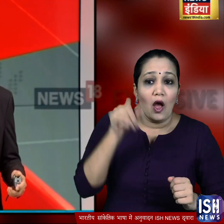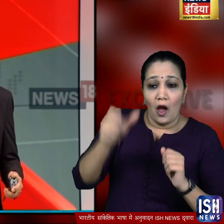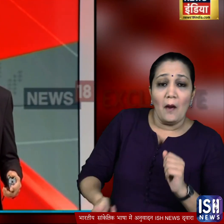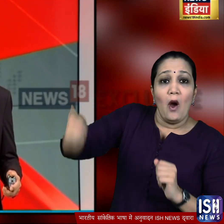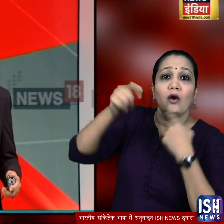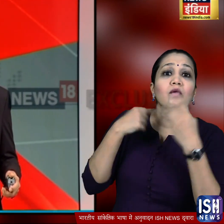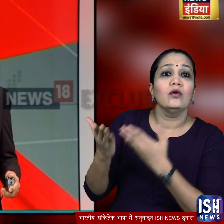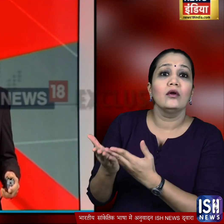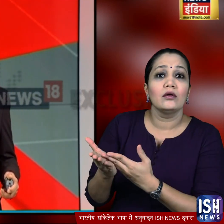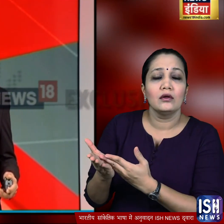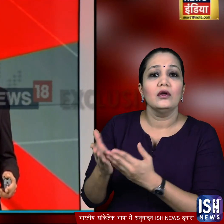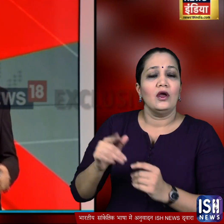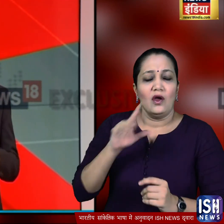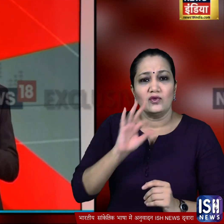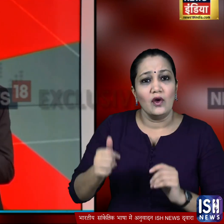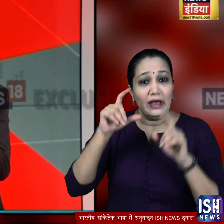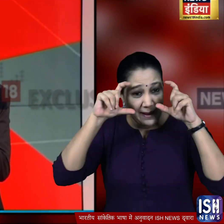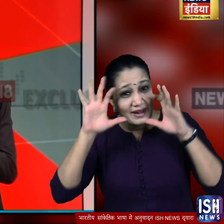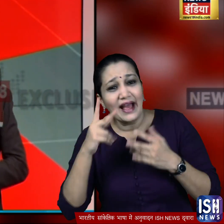उससे पूश्टाज करने वाले आदमी के साथ कैमरा भी चल रहा है